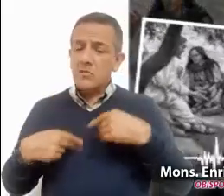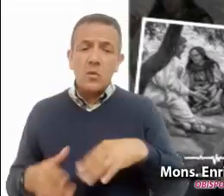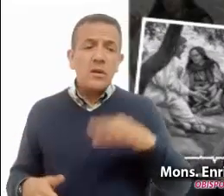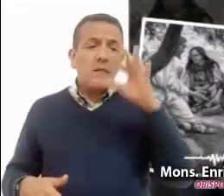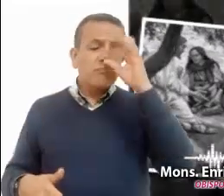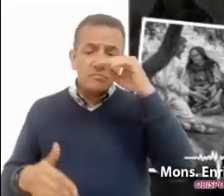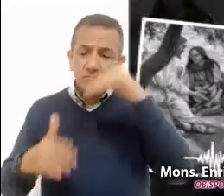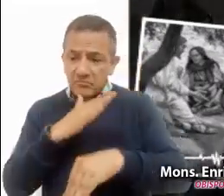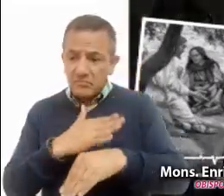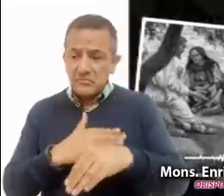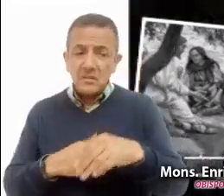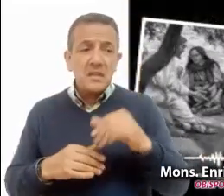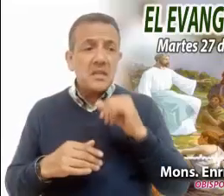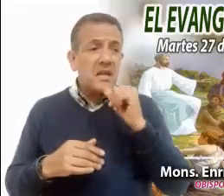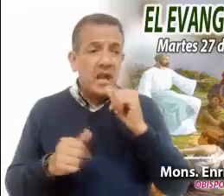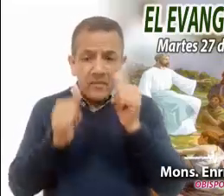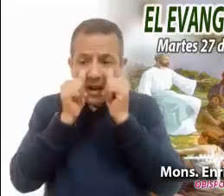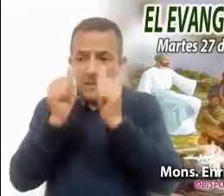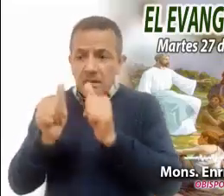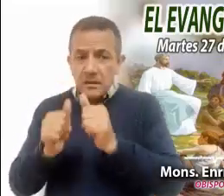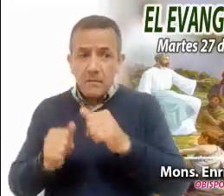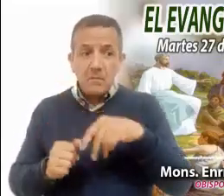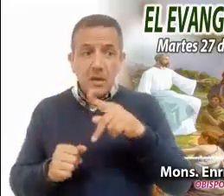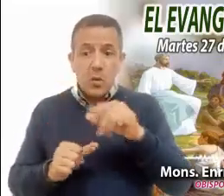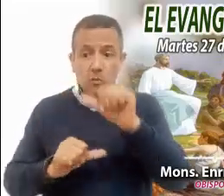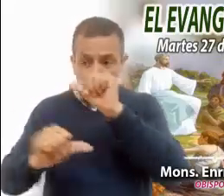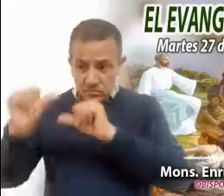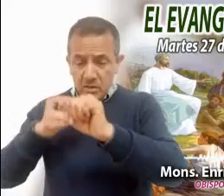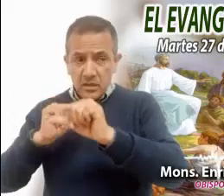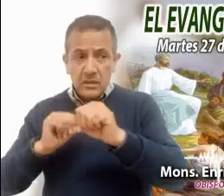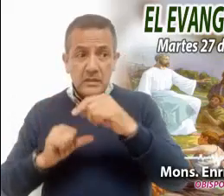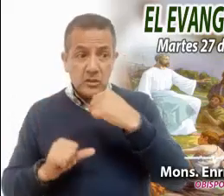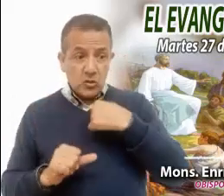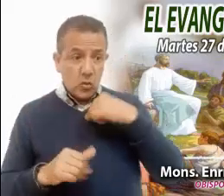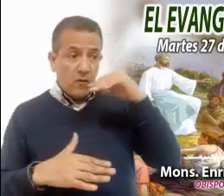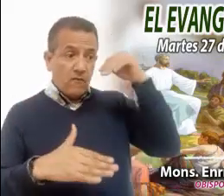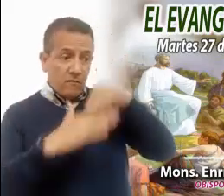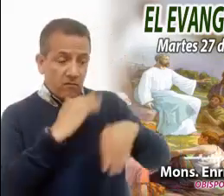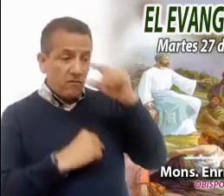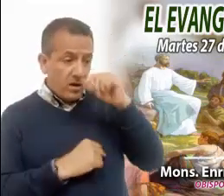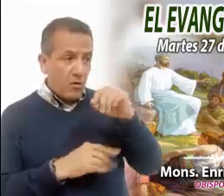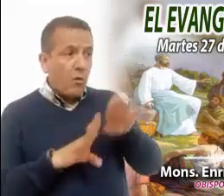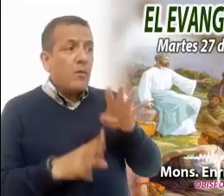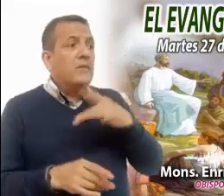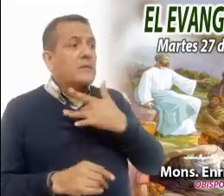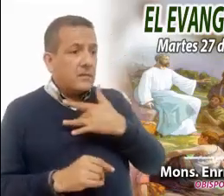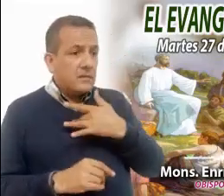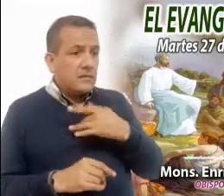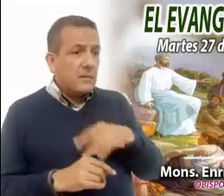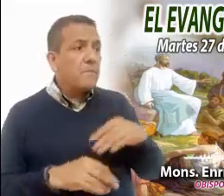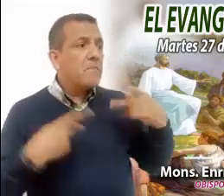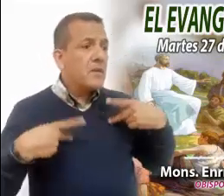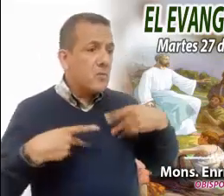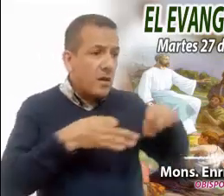nadie quien se ocupe de él? ¿Y si fueras tú, cómo te sentirías? ¿Qué esperarías de los que están